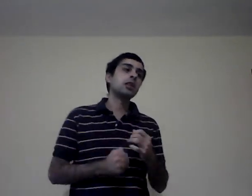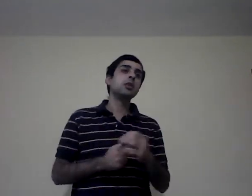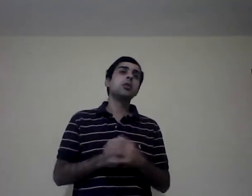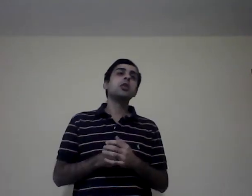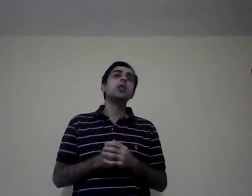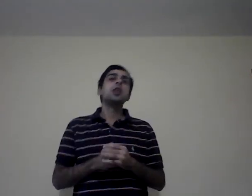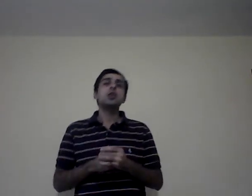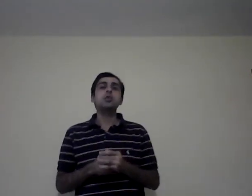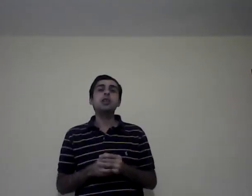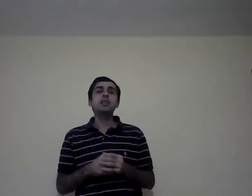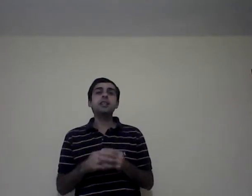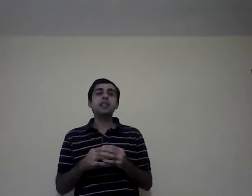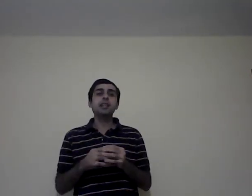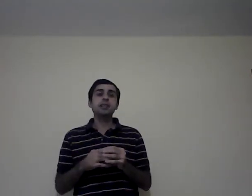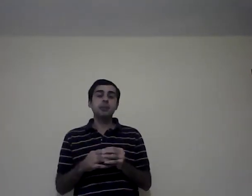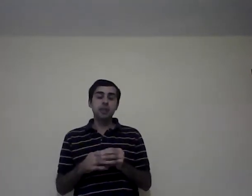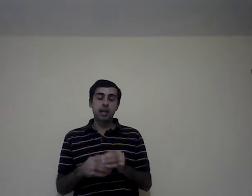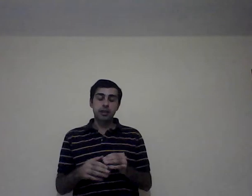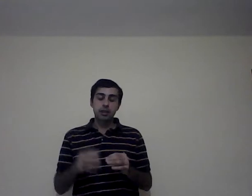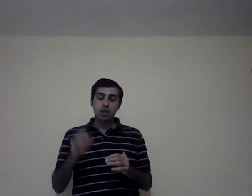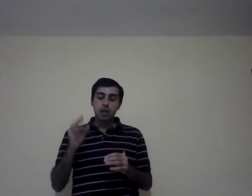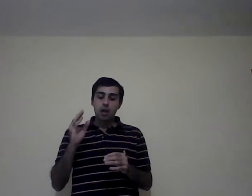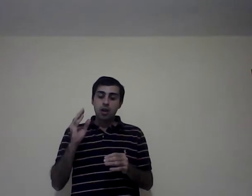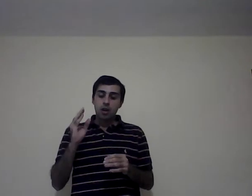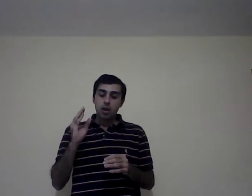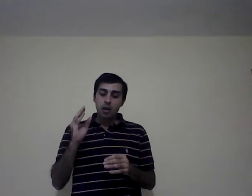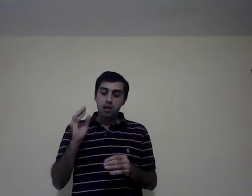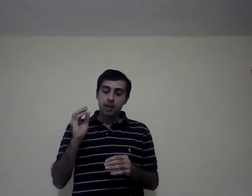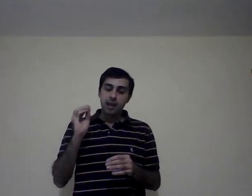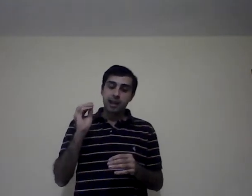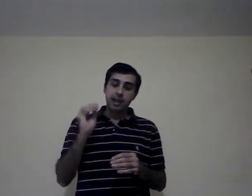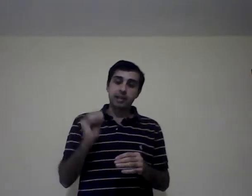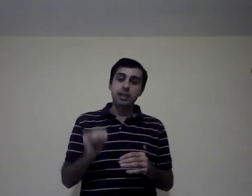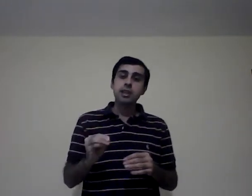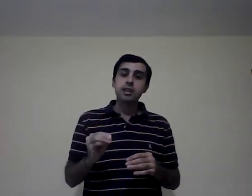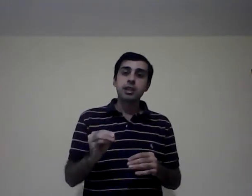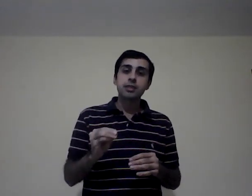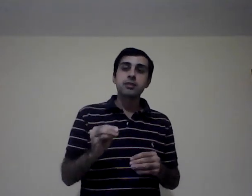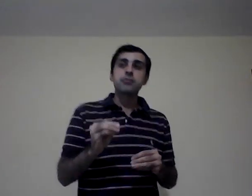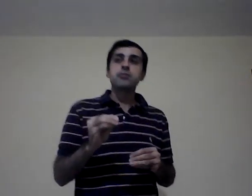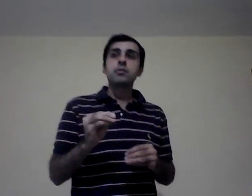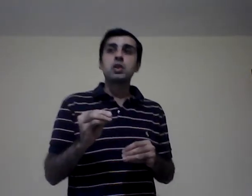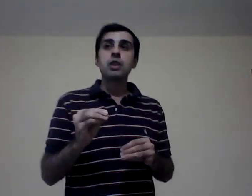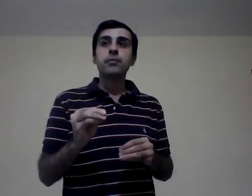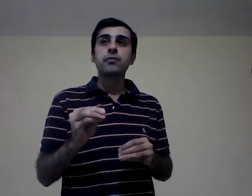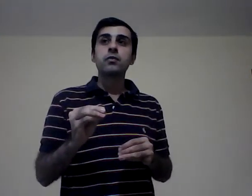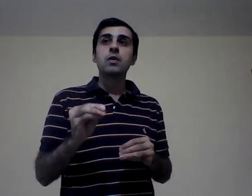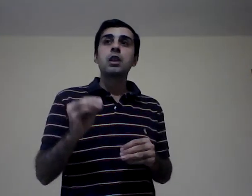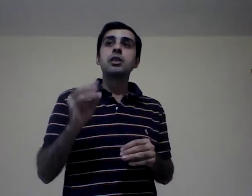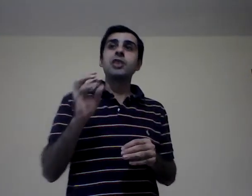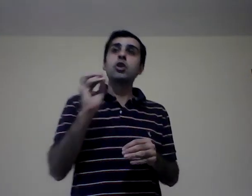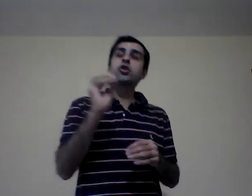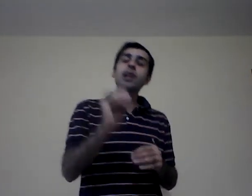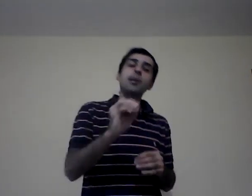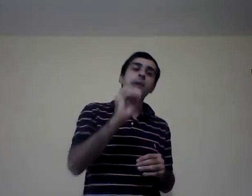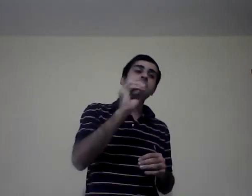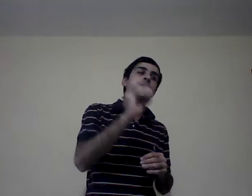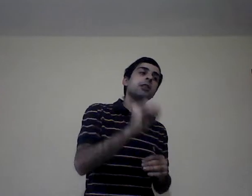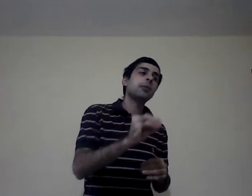y ustedes tienen que determinar las características, ¿sí? Si no sale específicamente